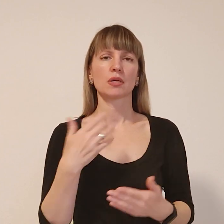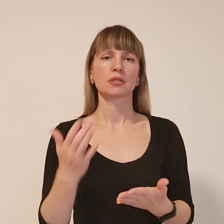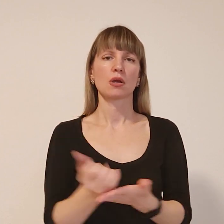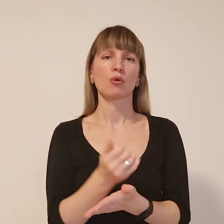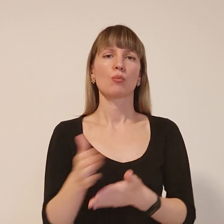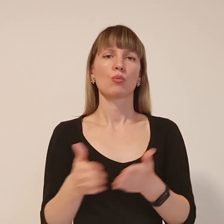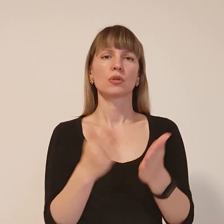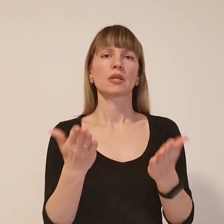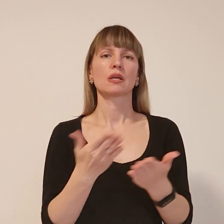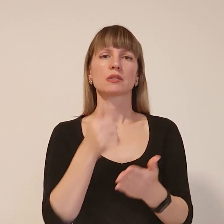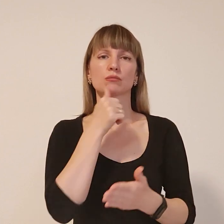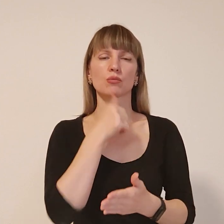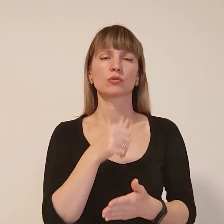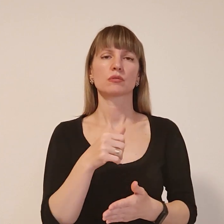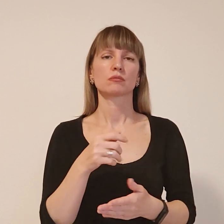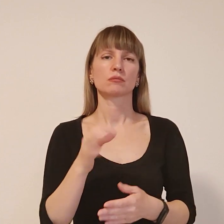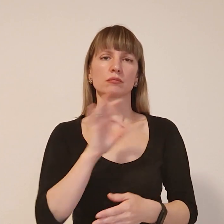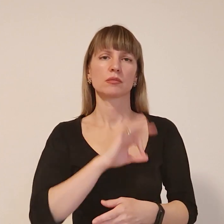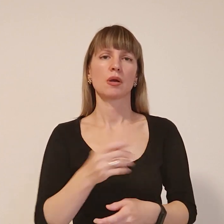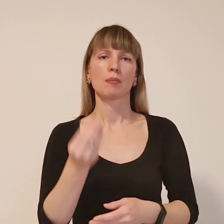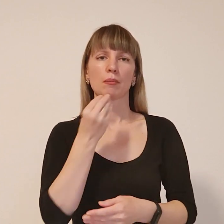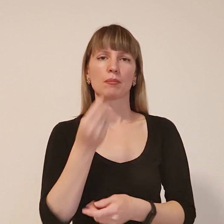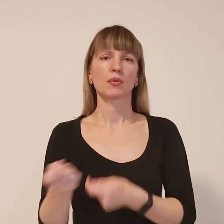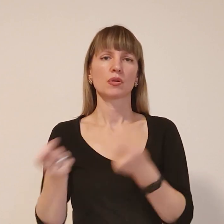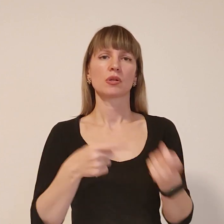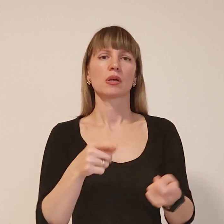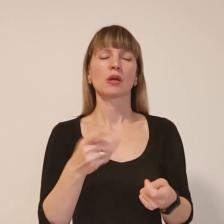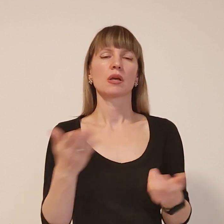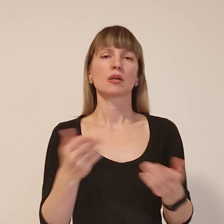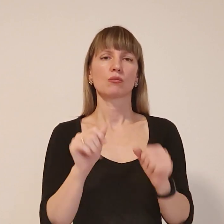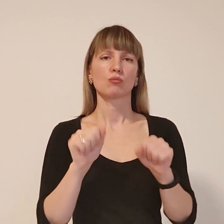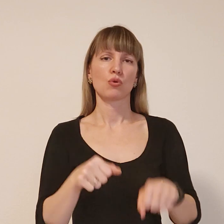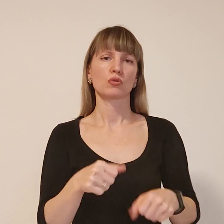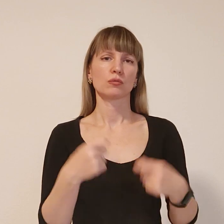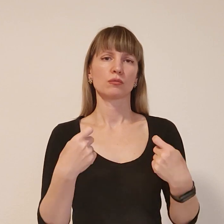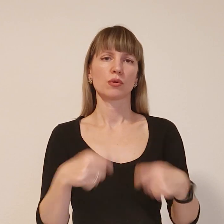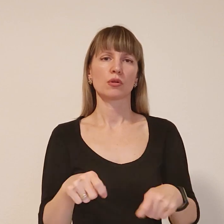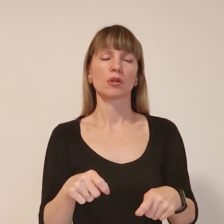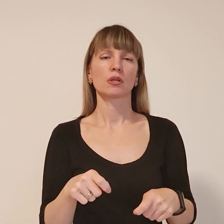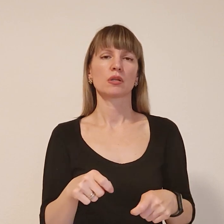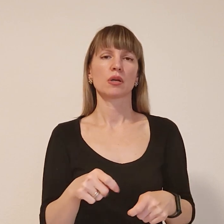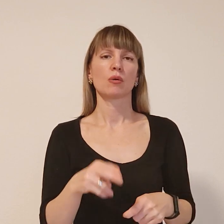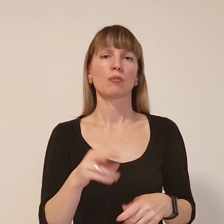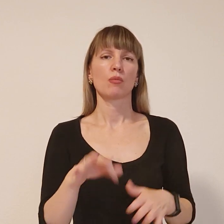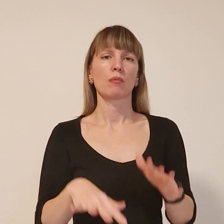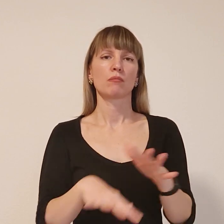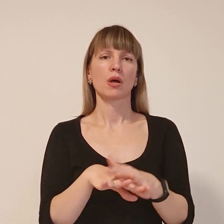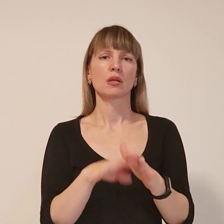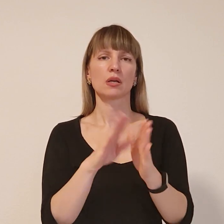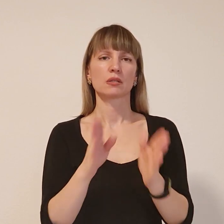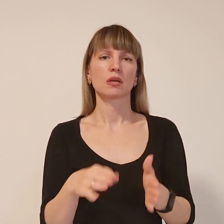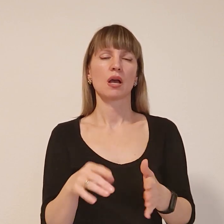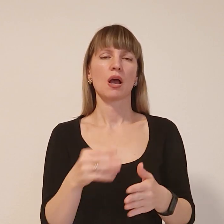чином організувати поставку саме тих продуктів, які можна реалізувати по банковським карточкам, в зв'язку з тим, що